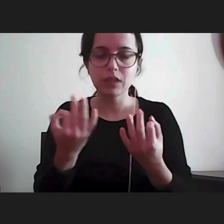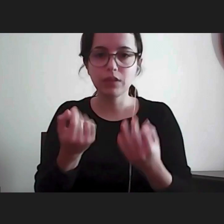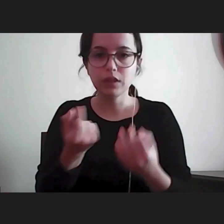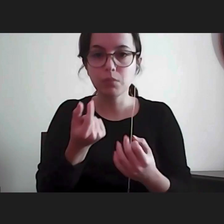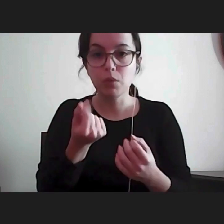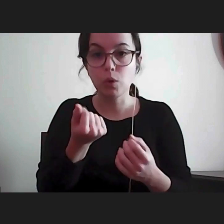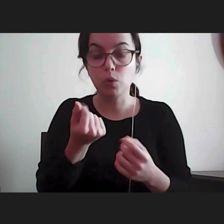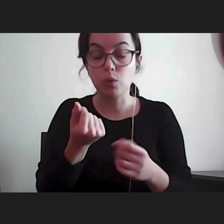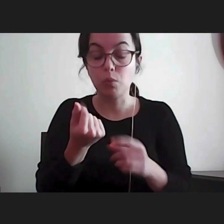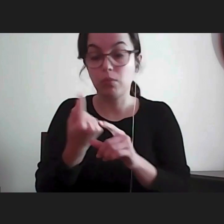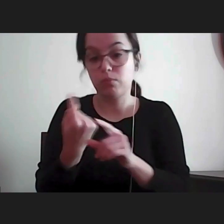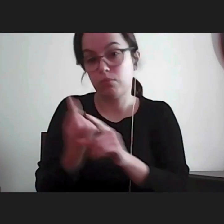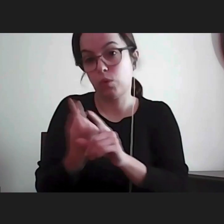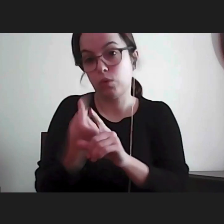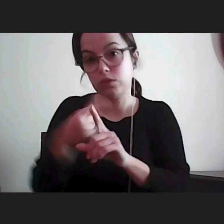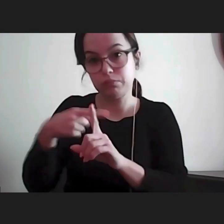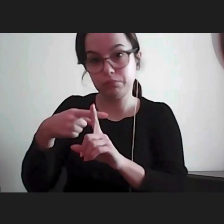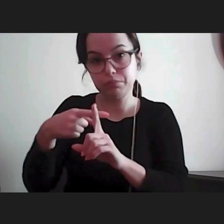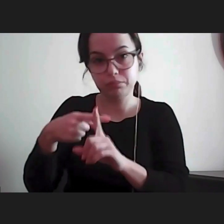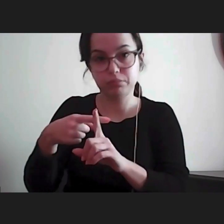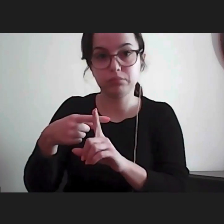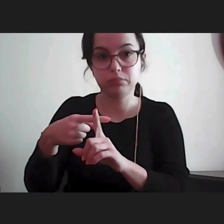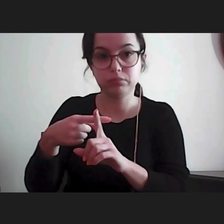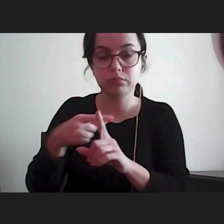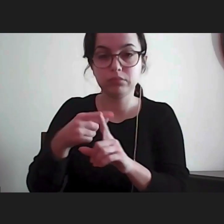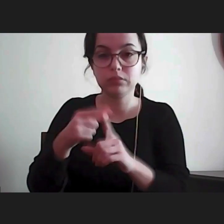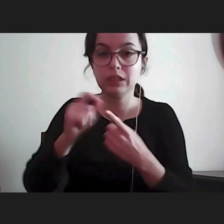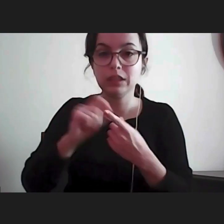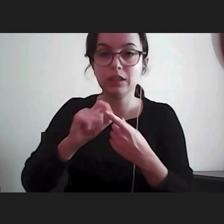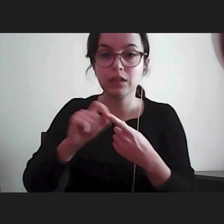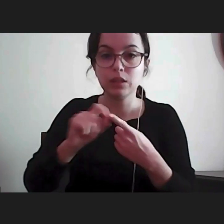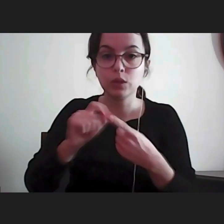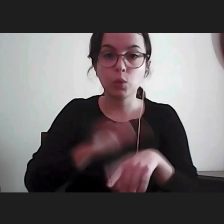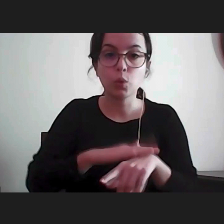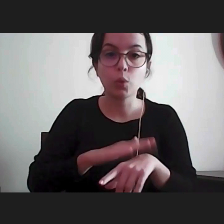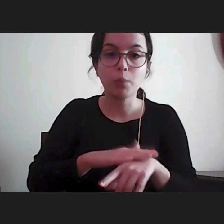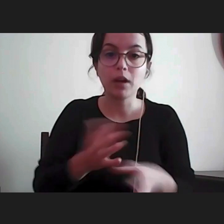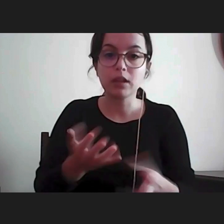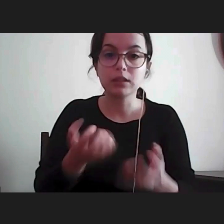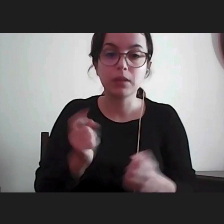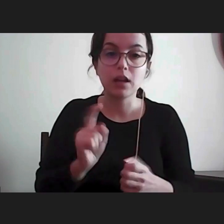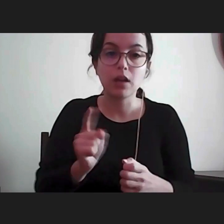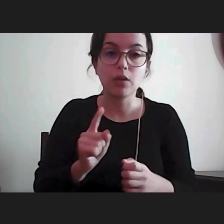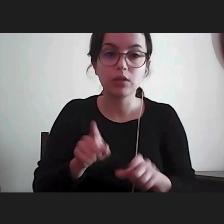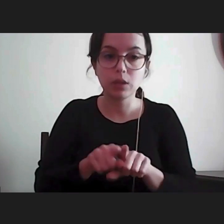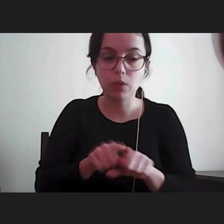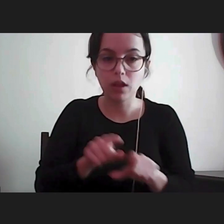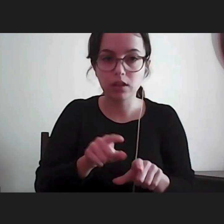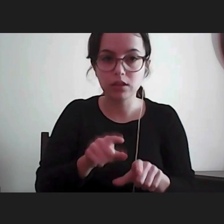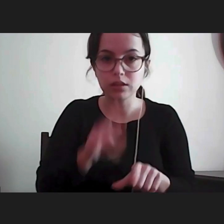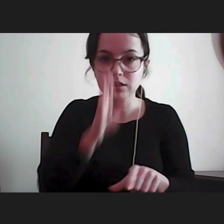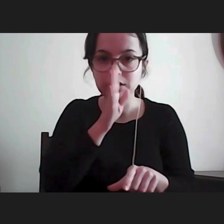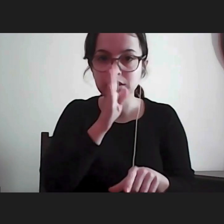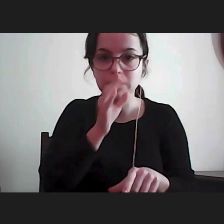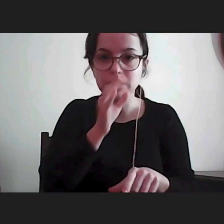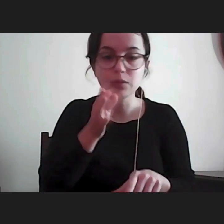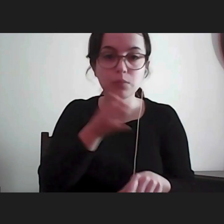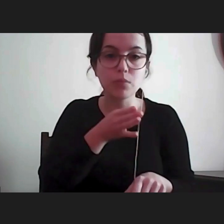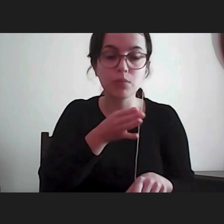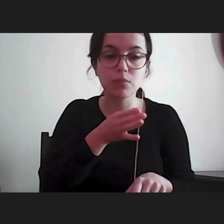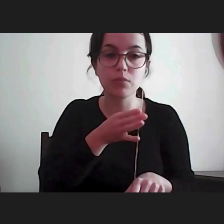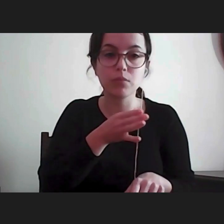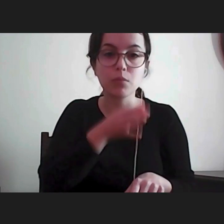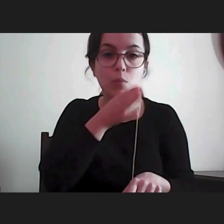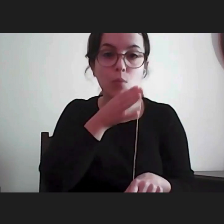portanto era para aquele universo e usa-se o critério do recenseamento eleitoral portanto quem estiver recenseado eleitoralmente quem estiver